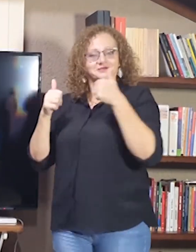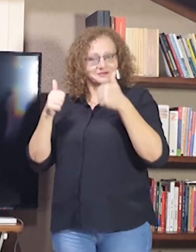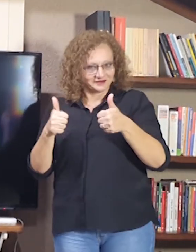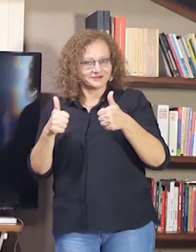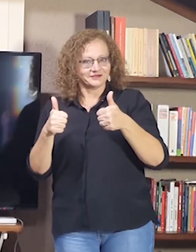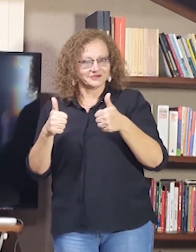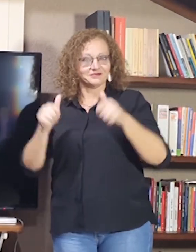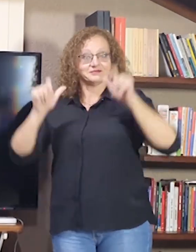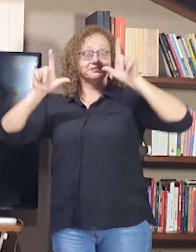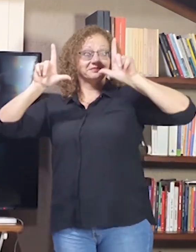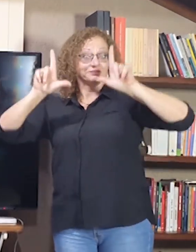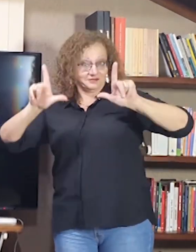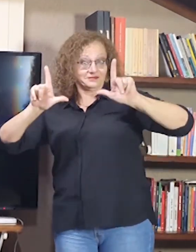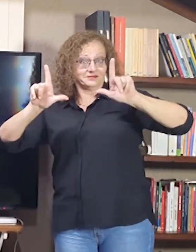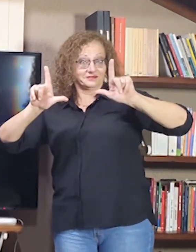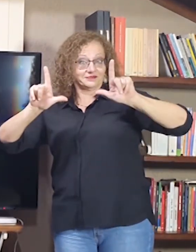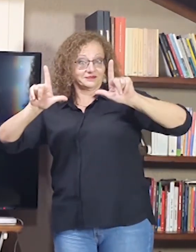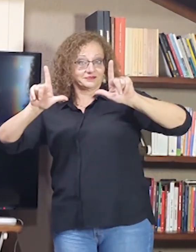objeto da tela, ao formato da tela.